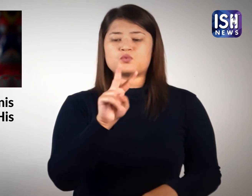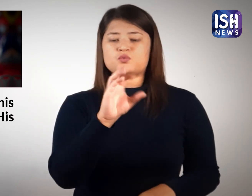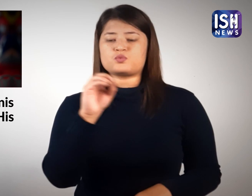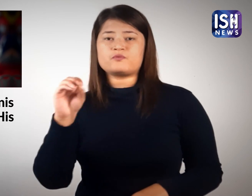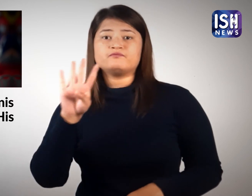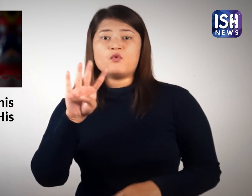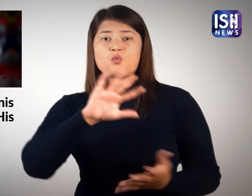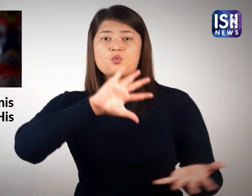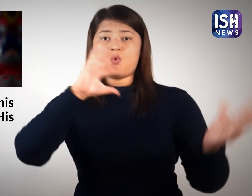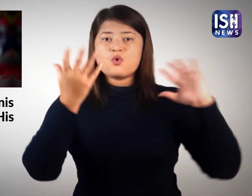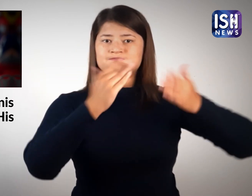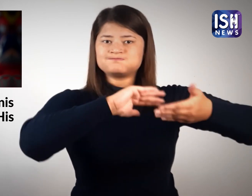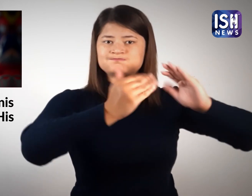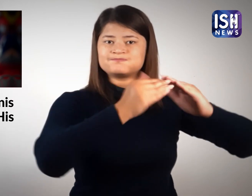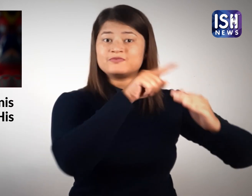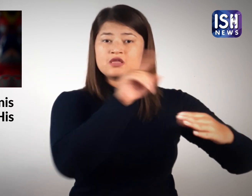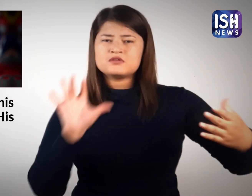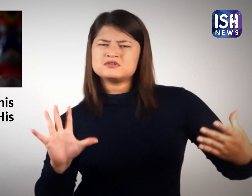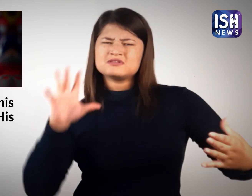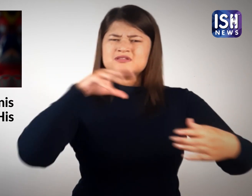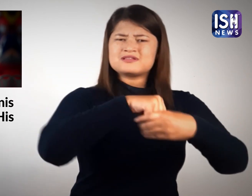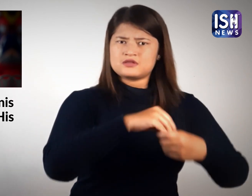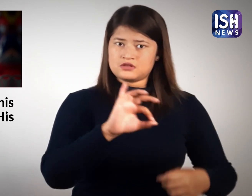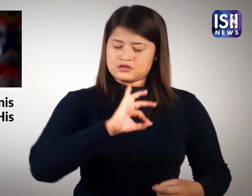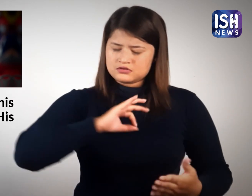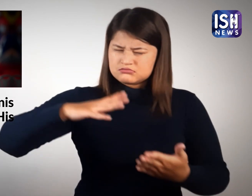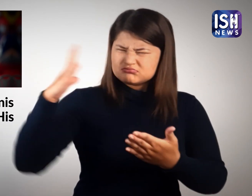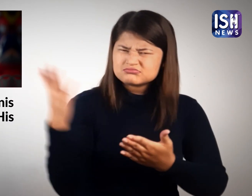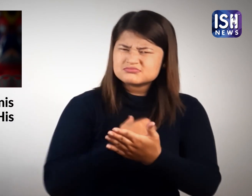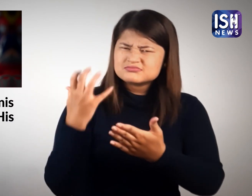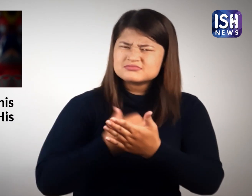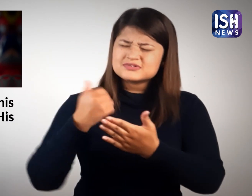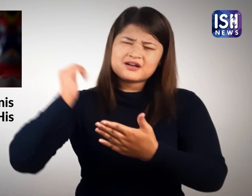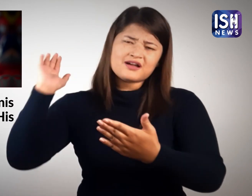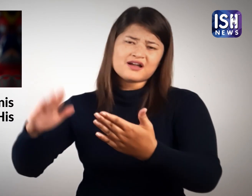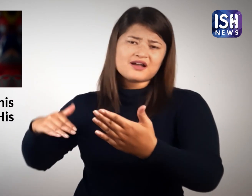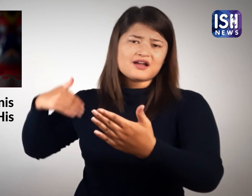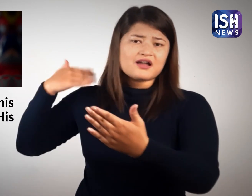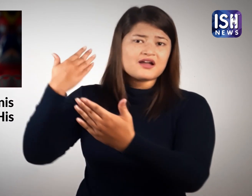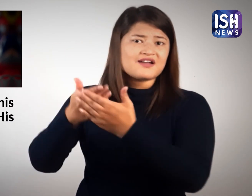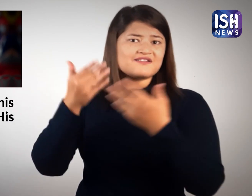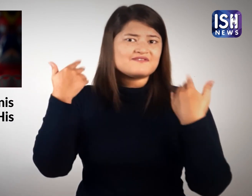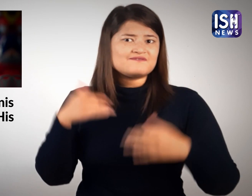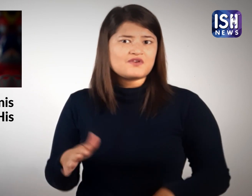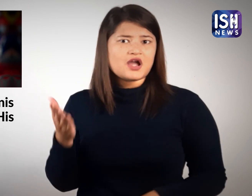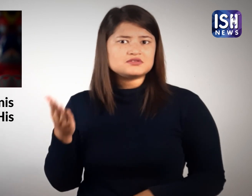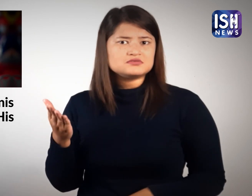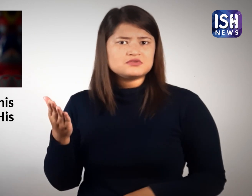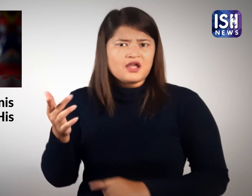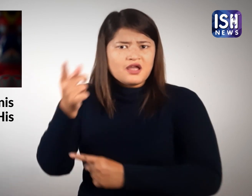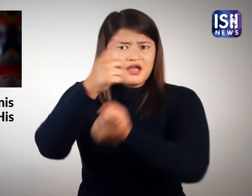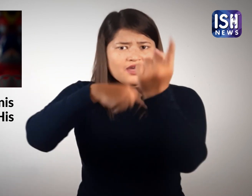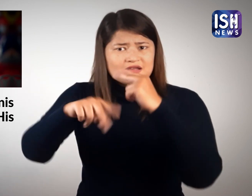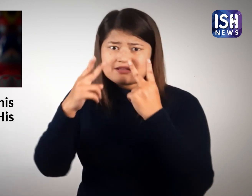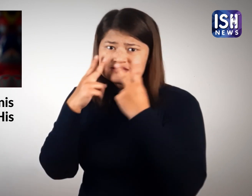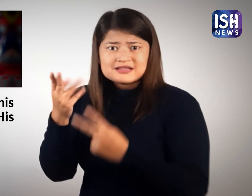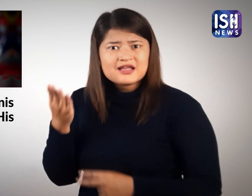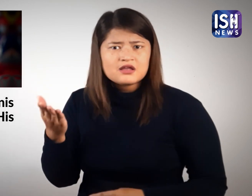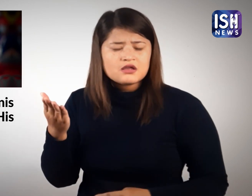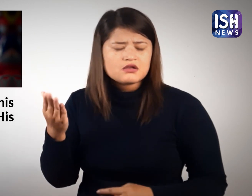से अंतर अश्य स्थर पर टेबल टैनेस खेलना शुरू किया और तब से अब तक कई पदक जीते हैं। बहुत प्रेड़ना दायक है